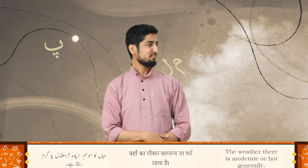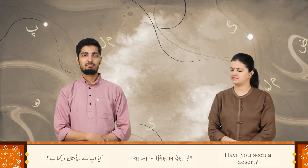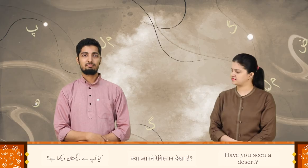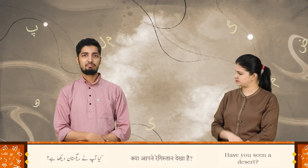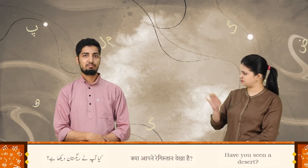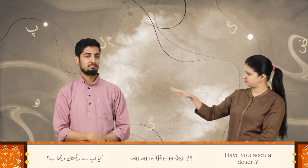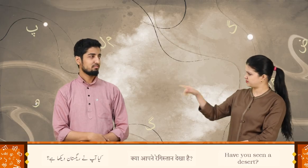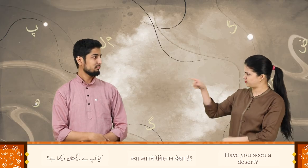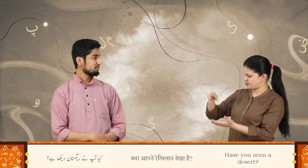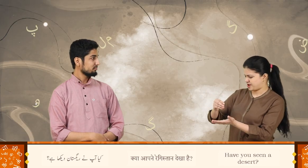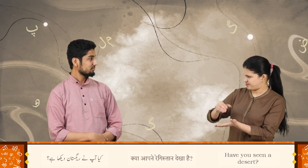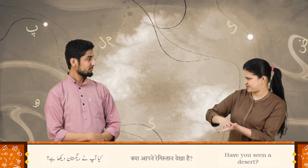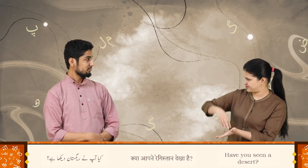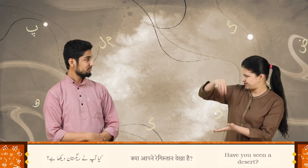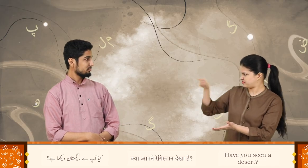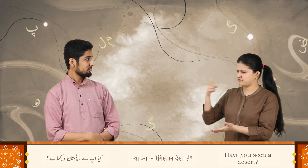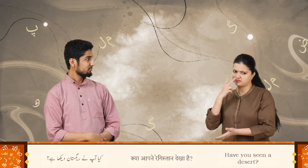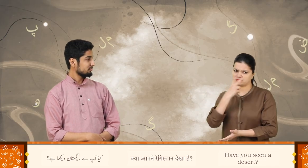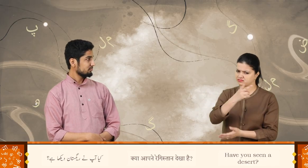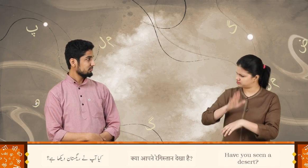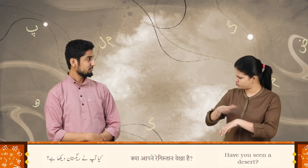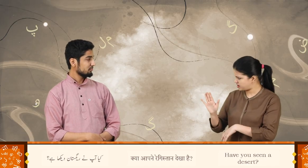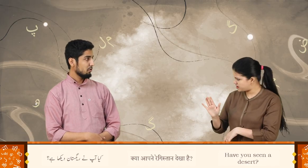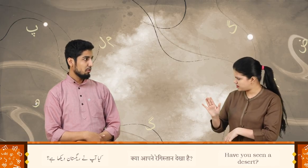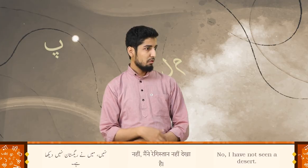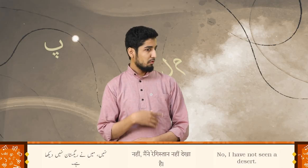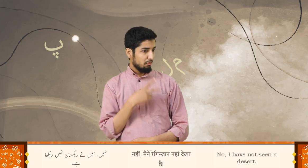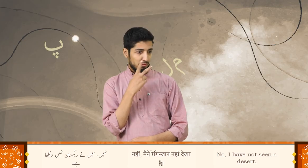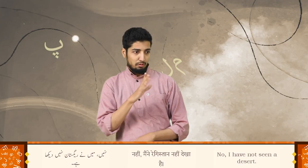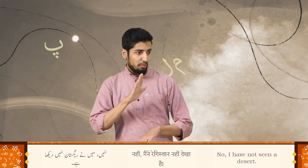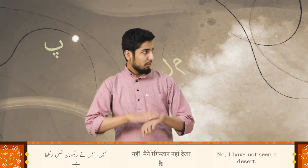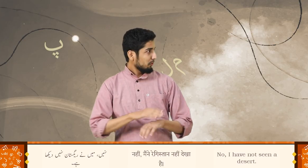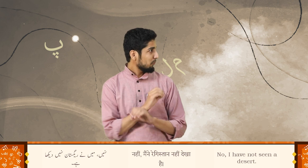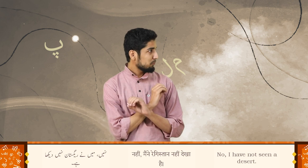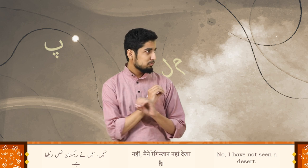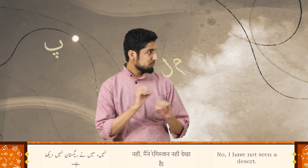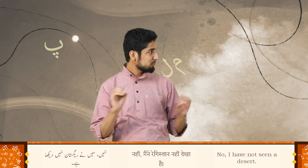کیا آپ نے ریگستان دیکھا ہے؟ نہیں میں نے ریگستان نہیں دیکھا ہے